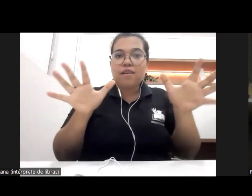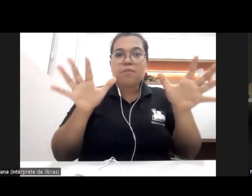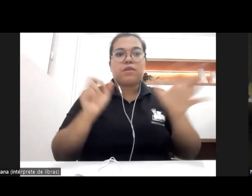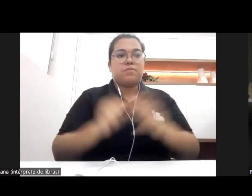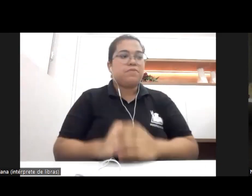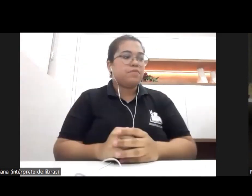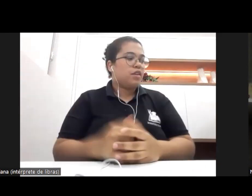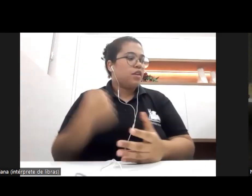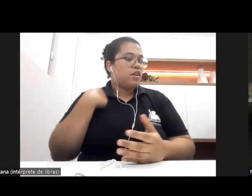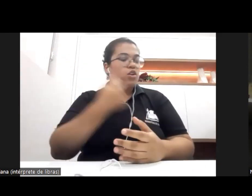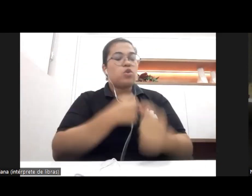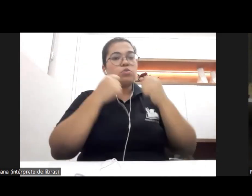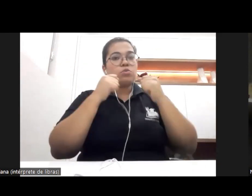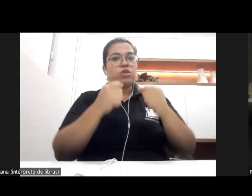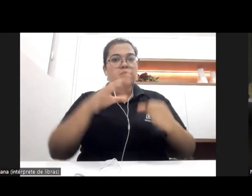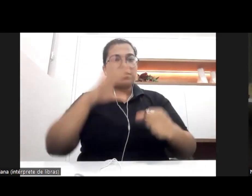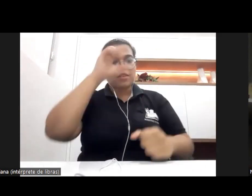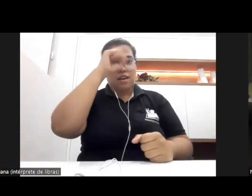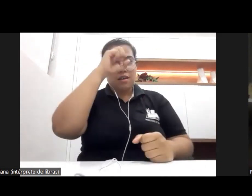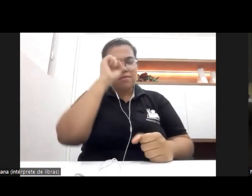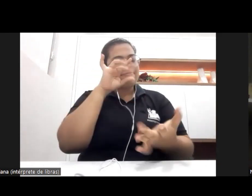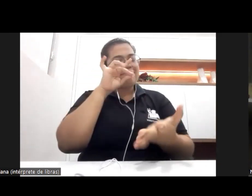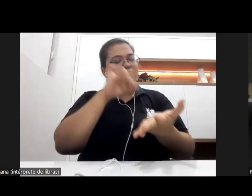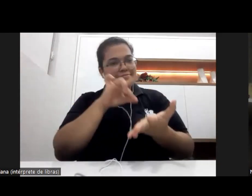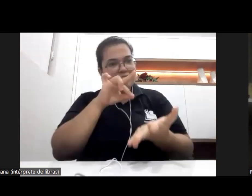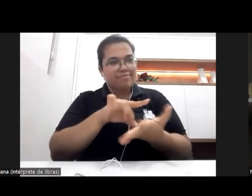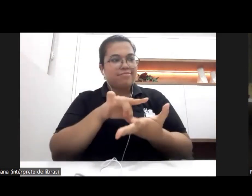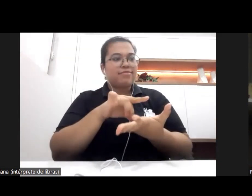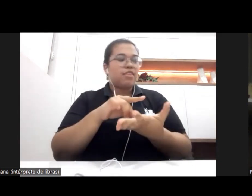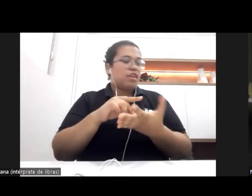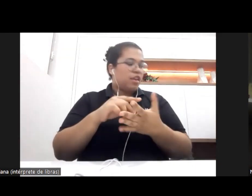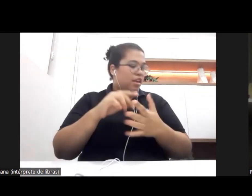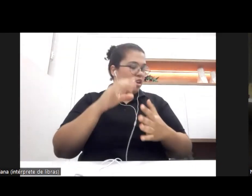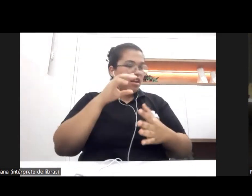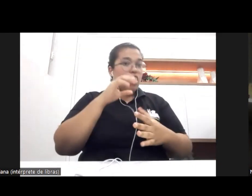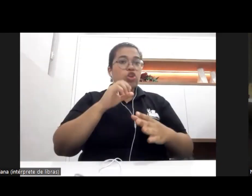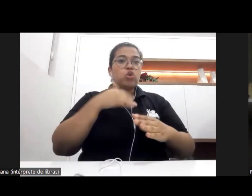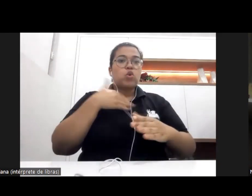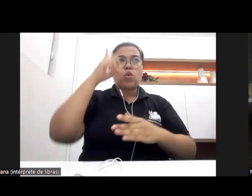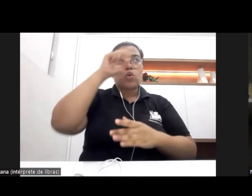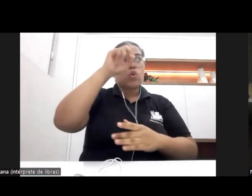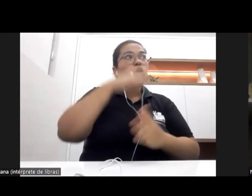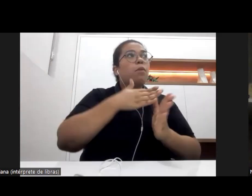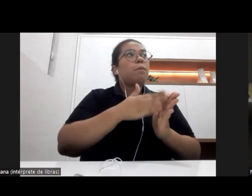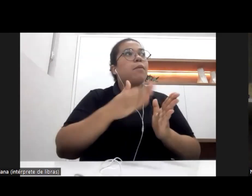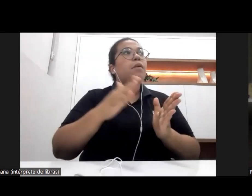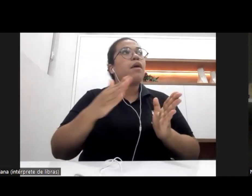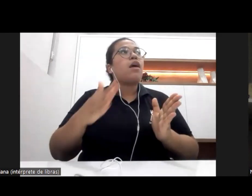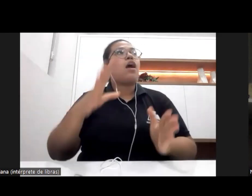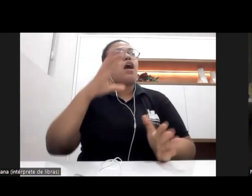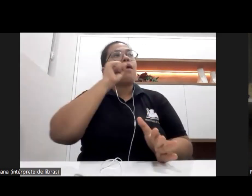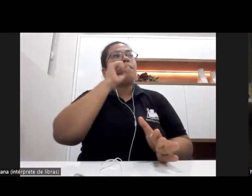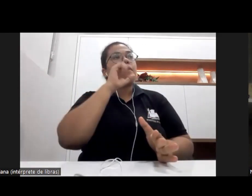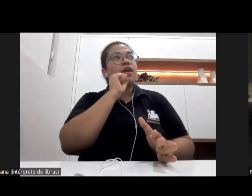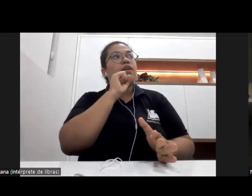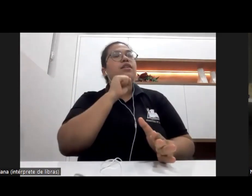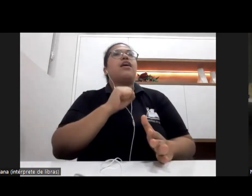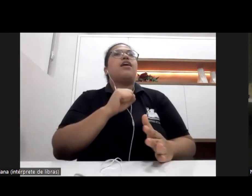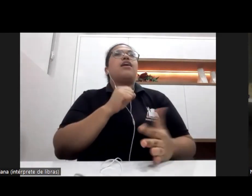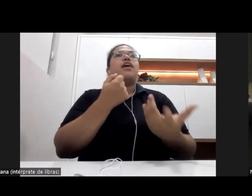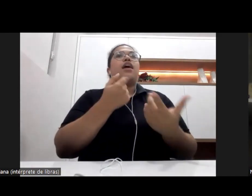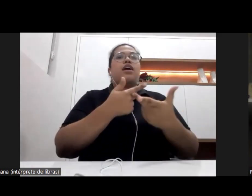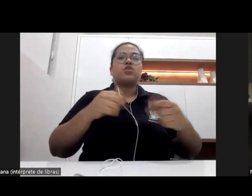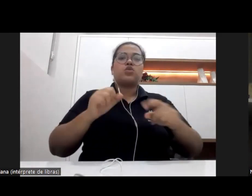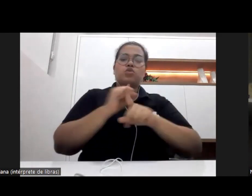os elementos da realidade, compreender no cotidiano as manifestações da questão social,